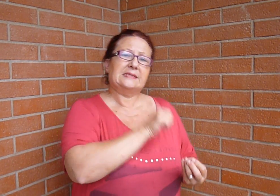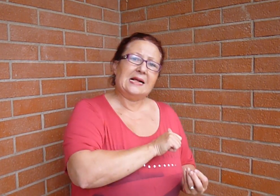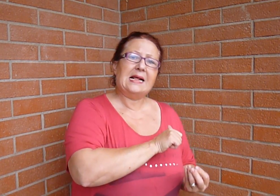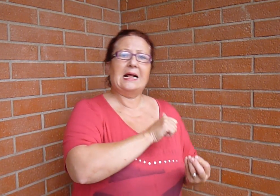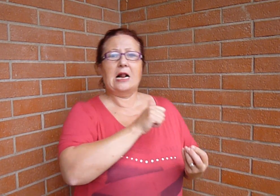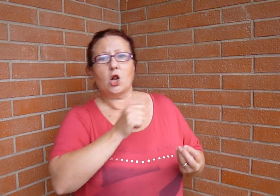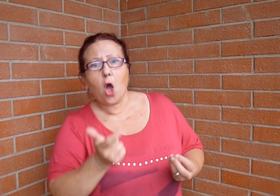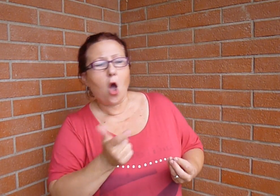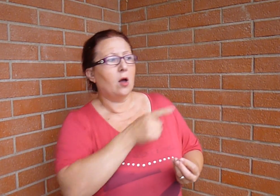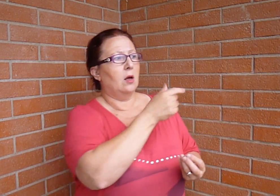Senom.